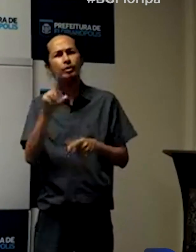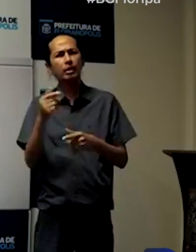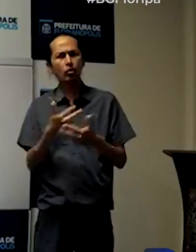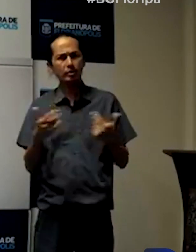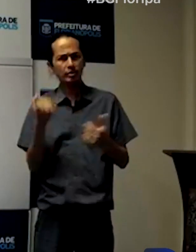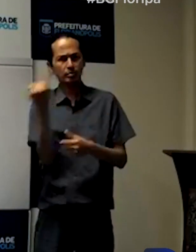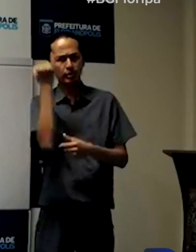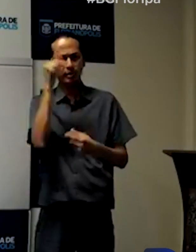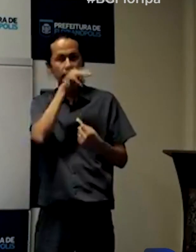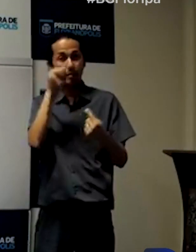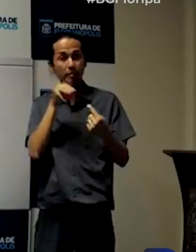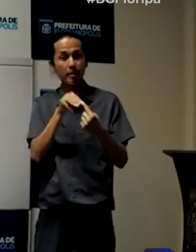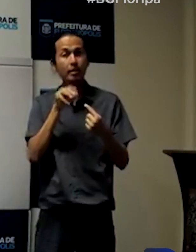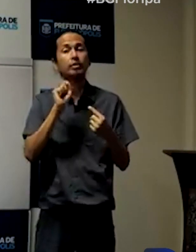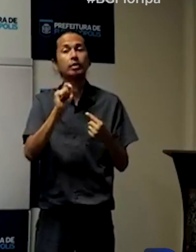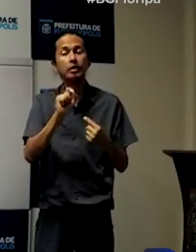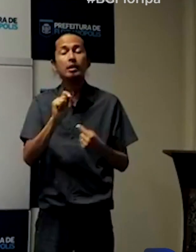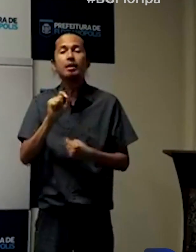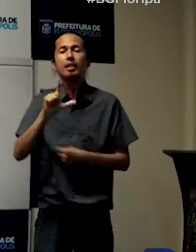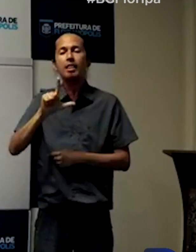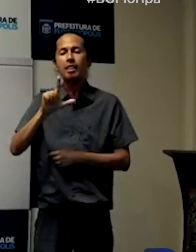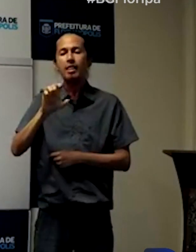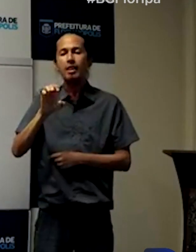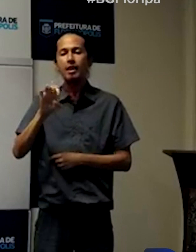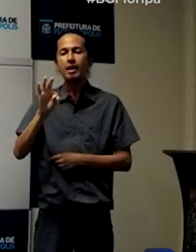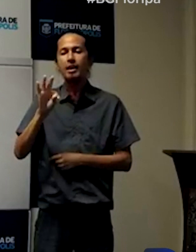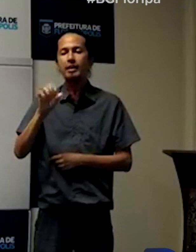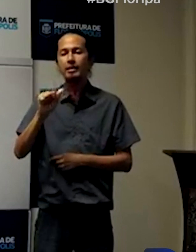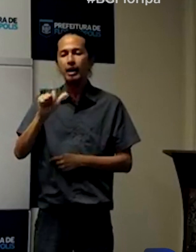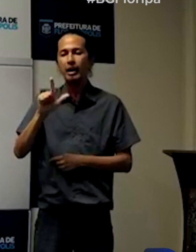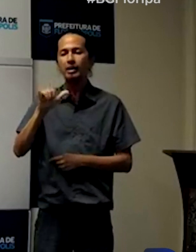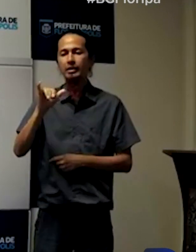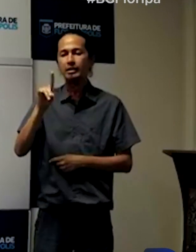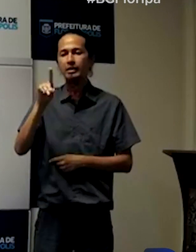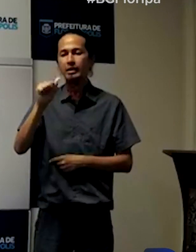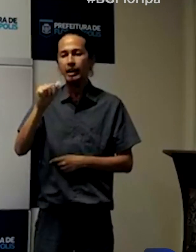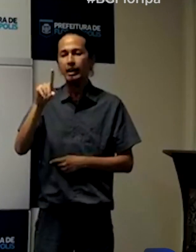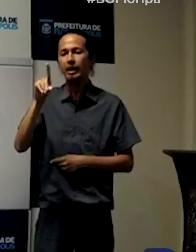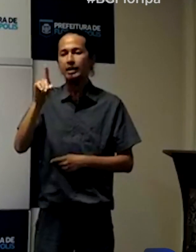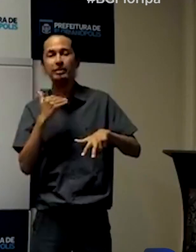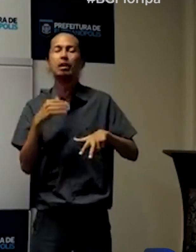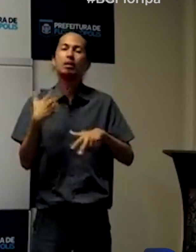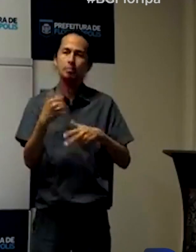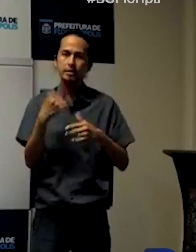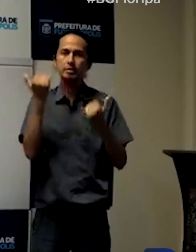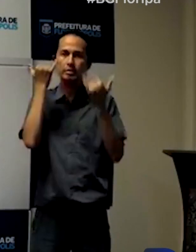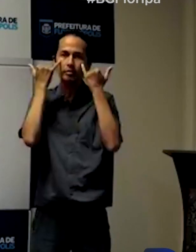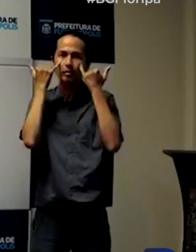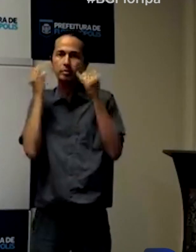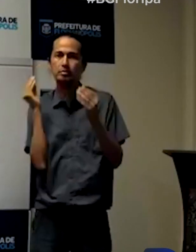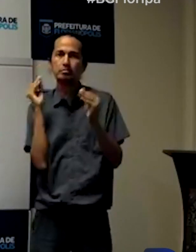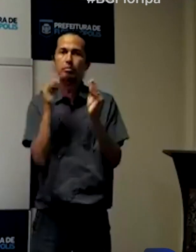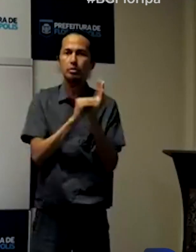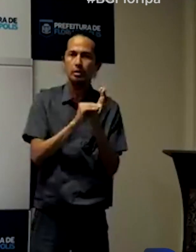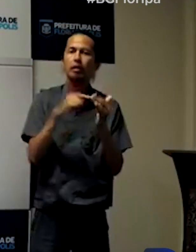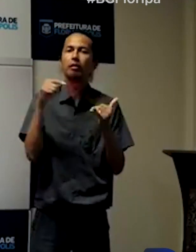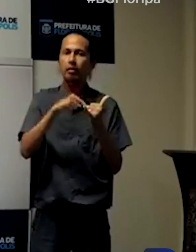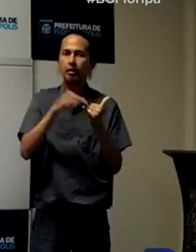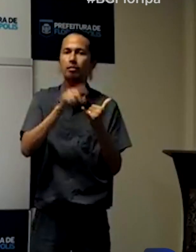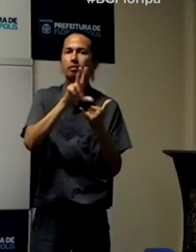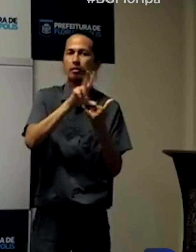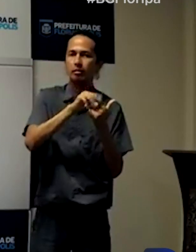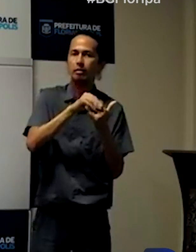Significa aqueles que contraíram o vírus e morreram em função dele. O quarto ponto é